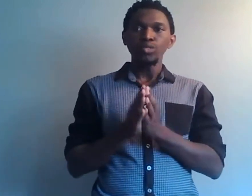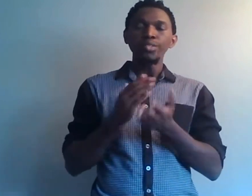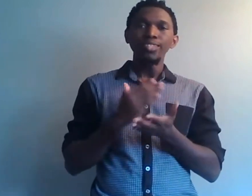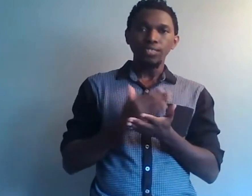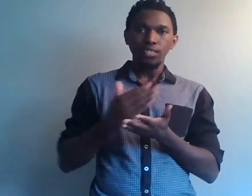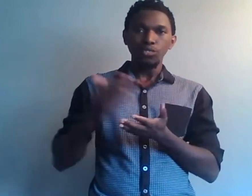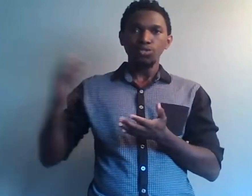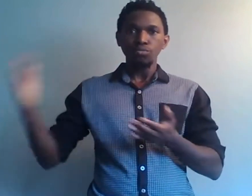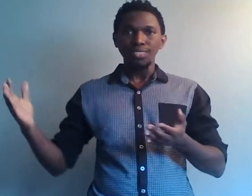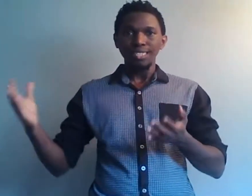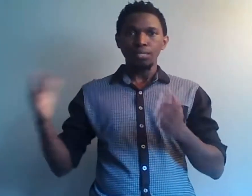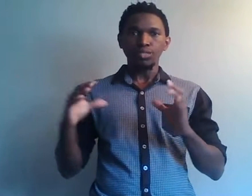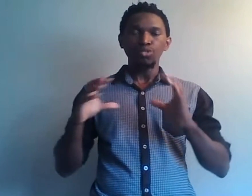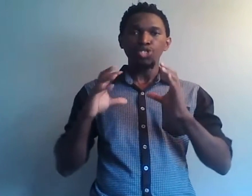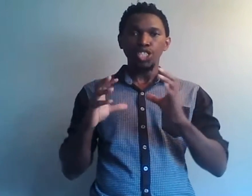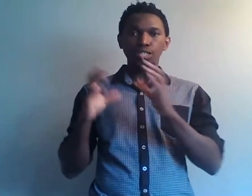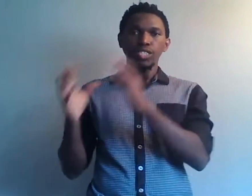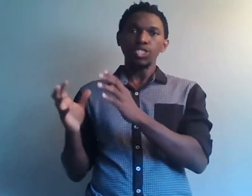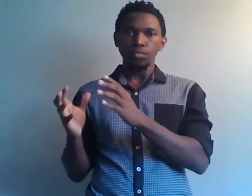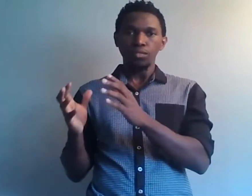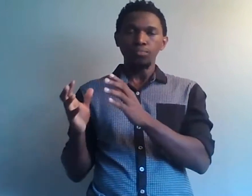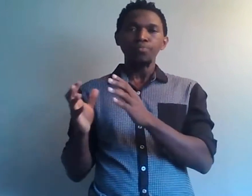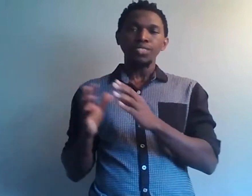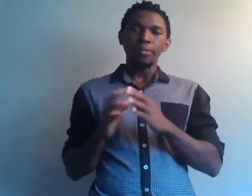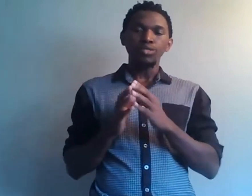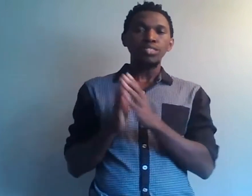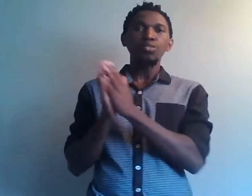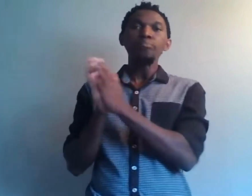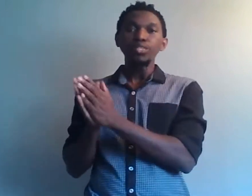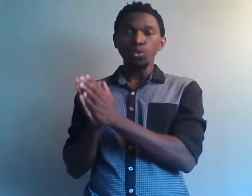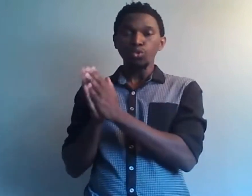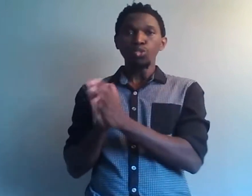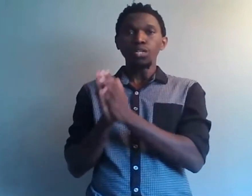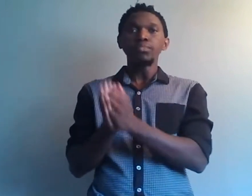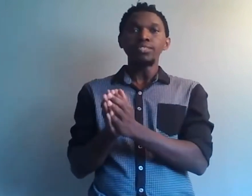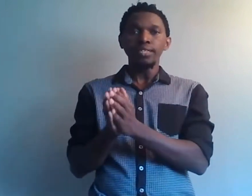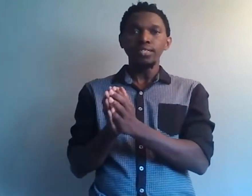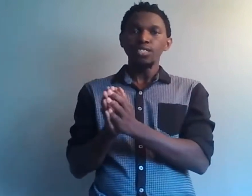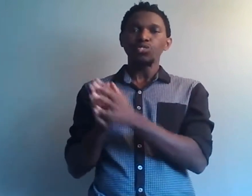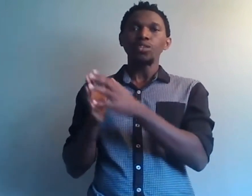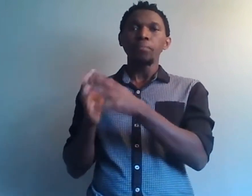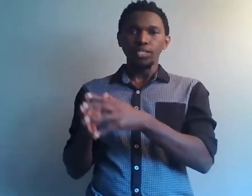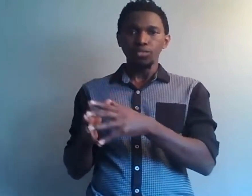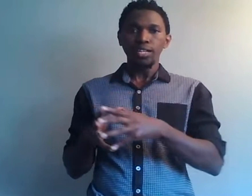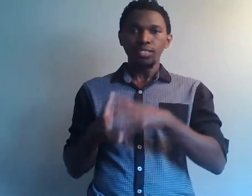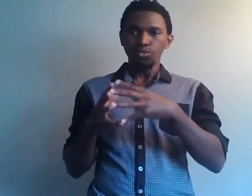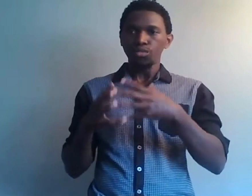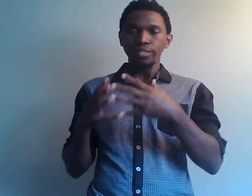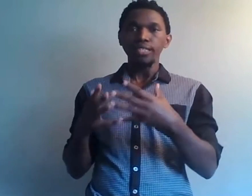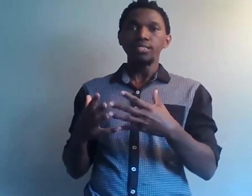de lui-même et de l'excellence dans ton business, c'est parce que tu cherches l'enrichissement. Mais ceux qui sont médias aujourd'hui en business, ce sont les personnes-là qui ont tout tendance à dire,